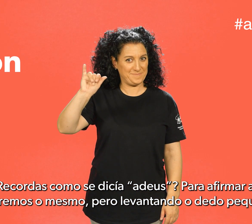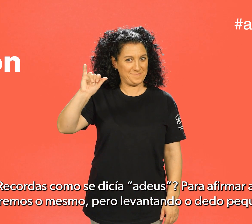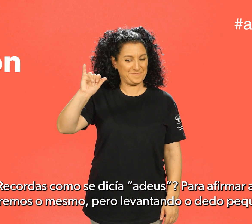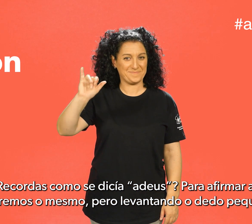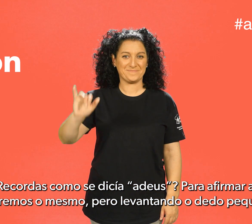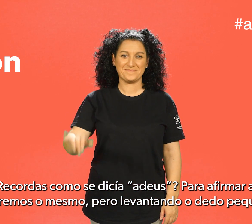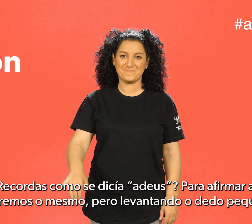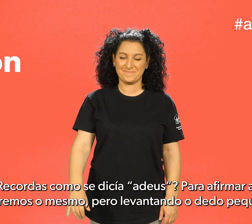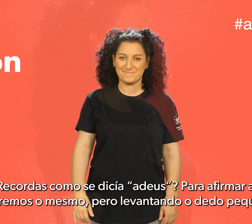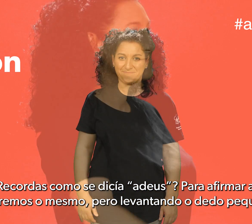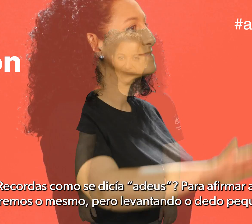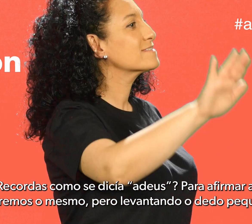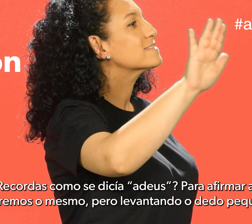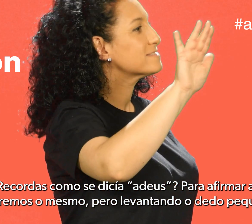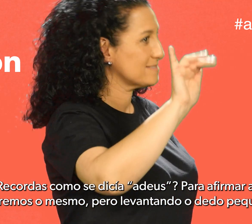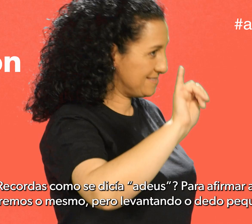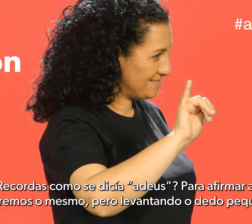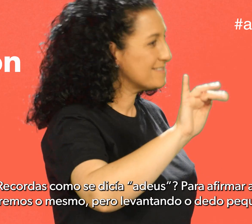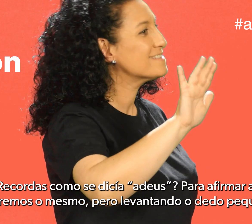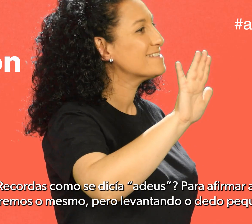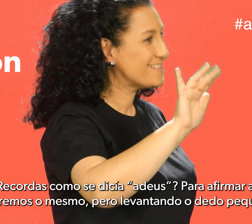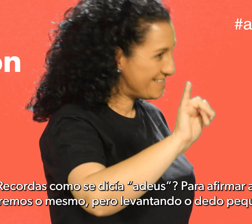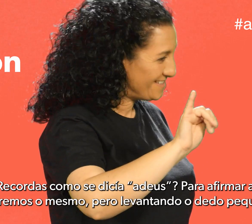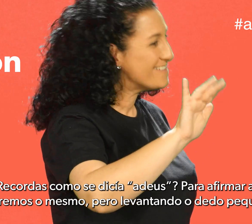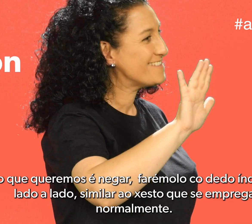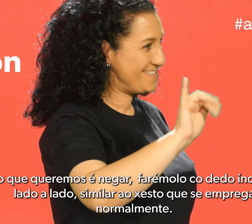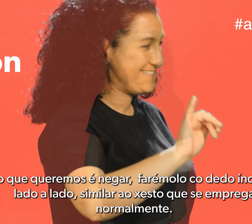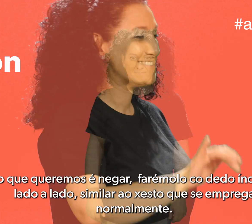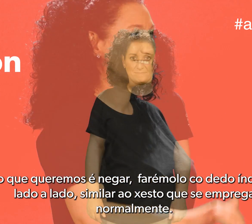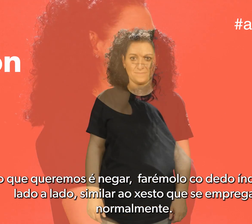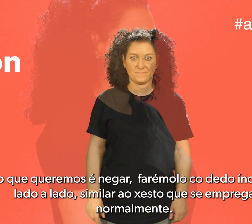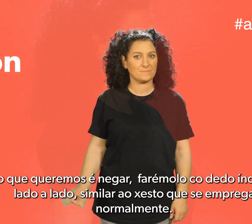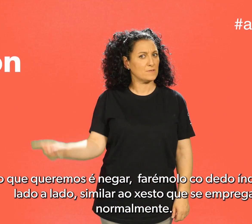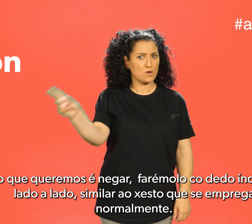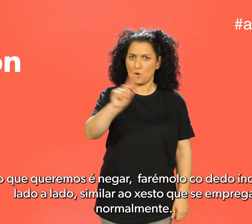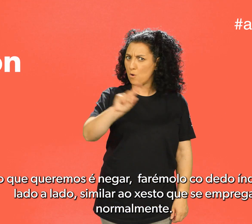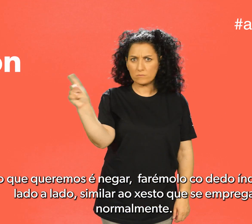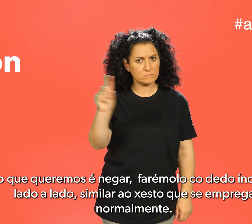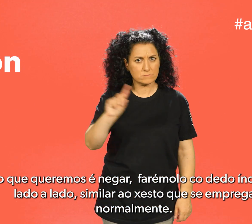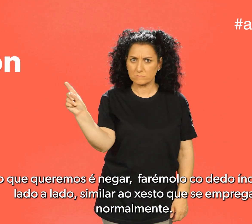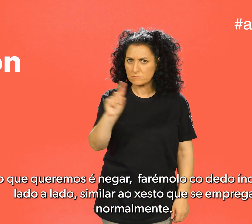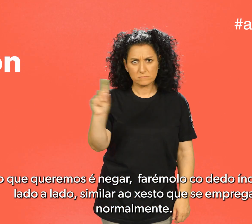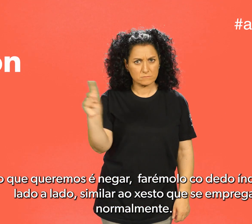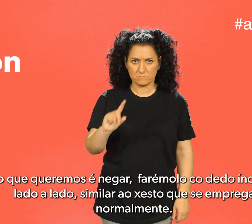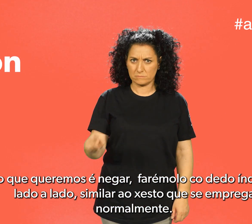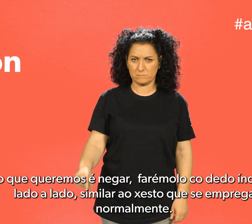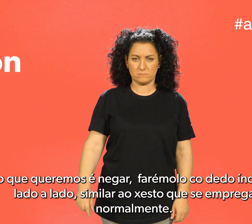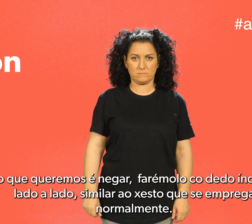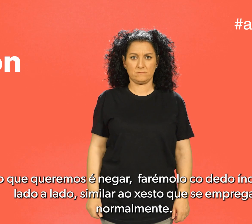afirmar algo, faremos o mesmo, pero levantando o dedo pequeno. Se o que queremos denegar, faremos loco dedo índice de lado a lado,